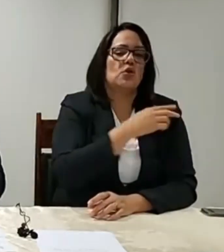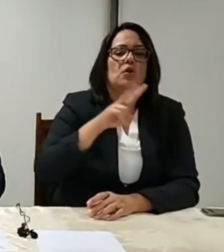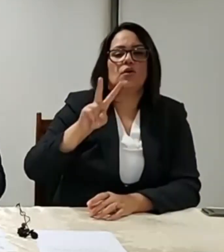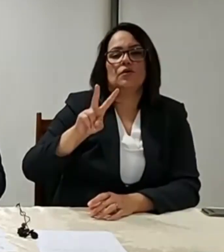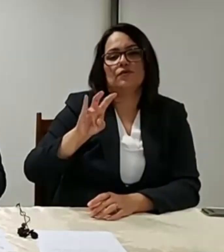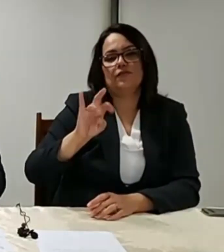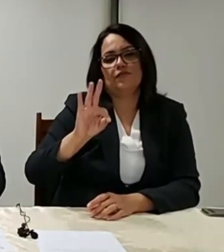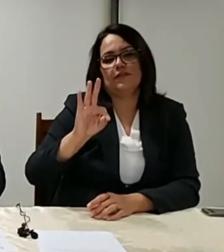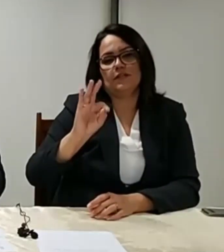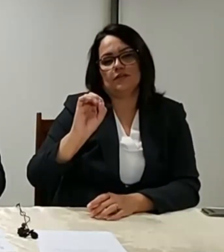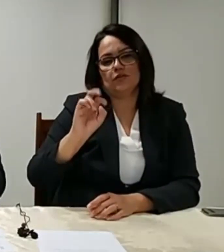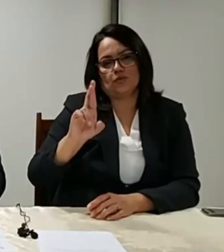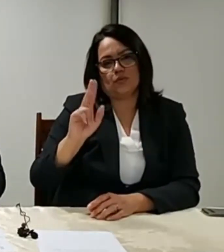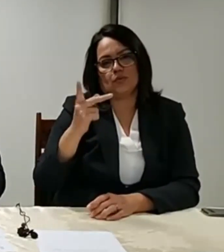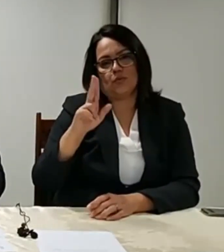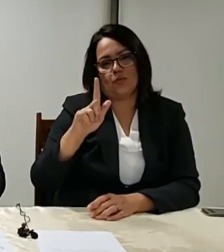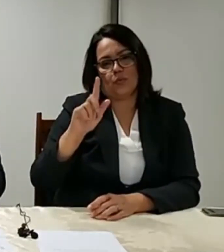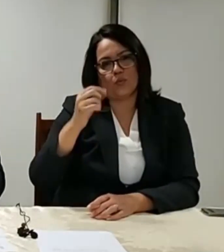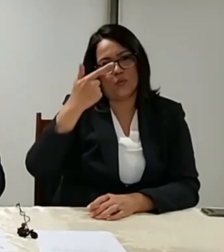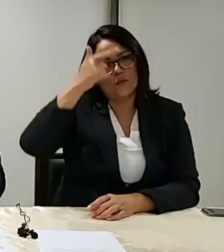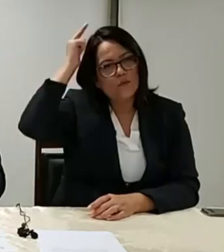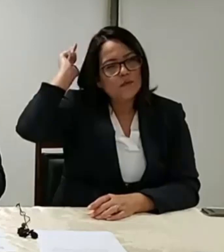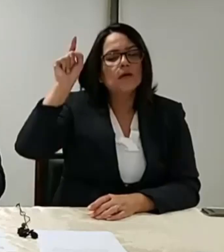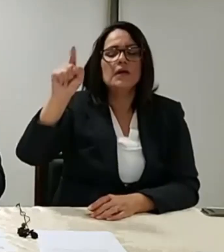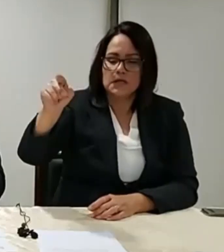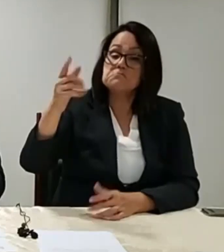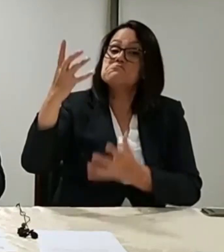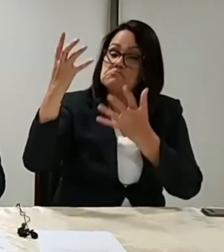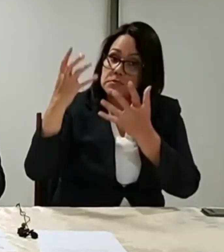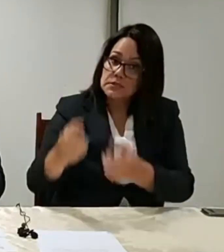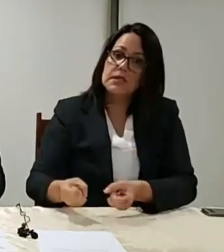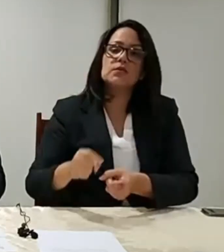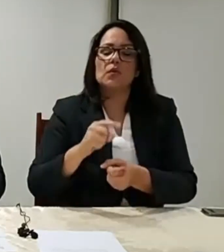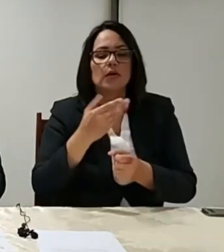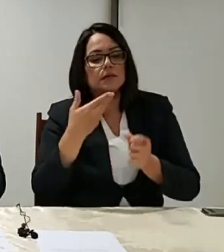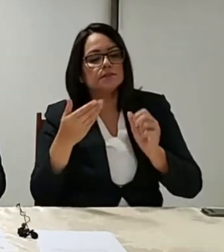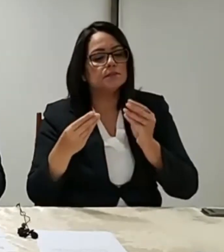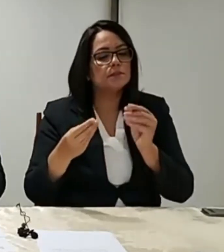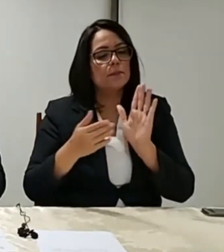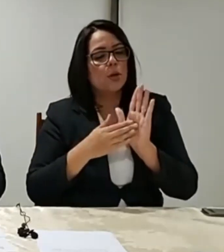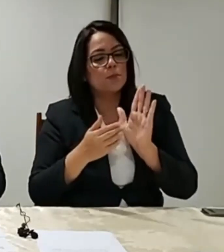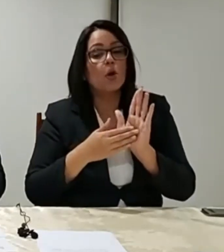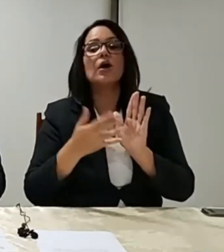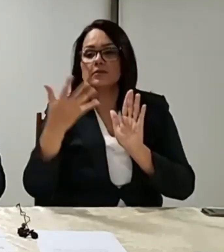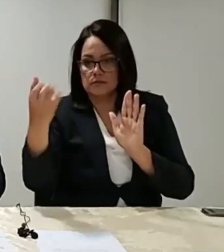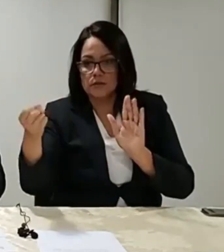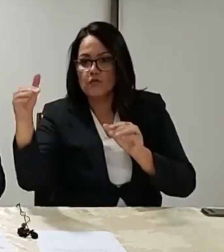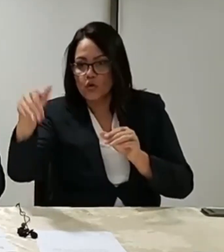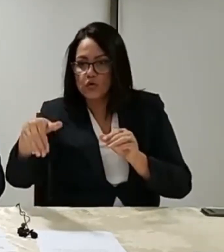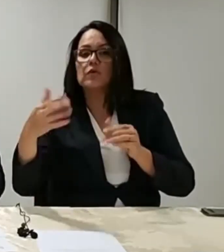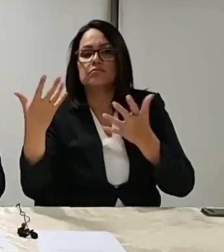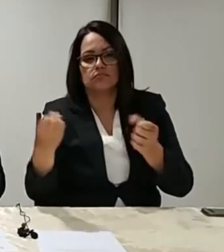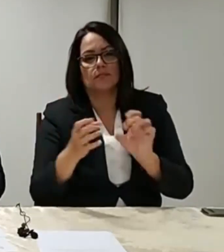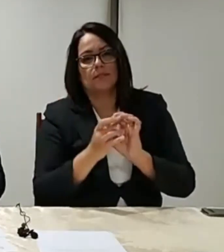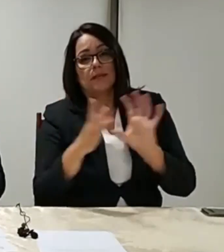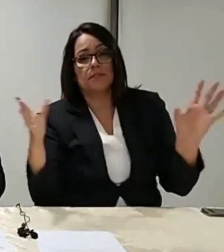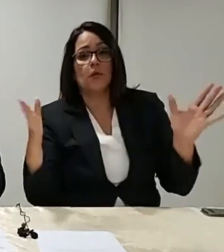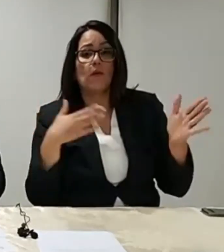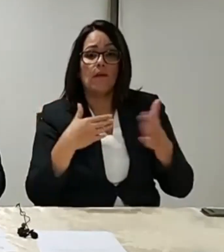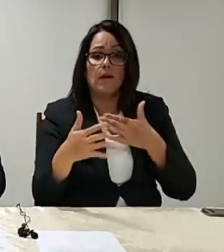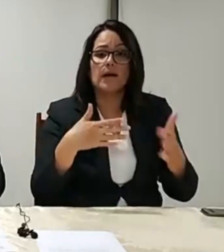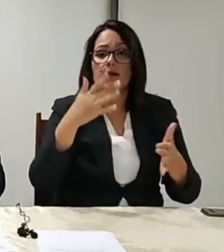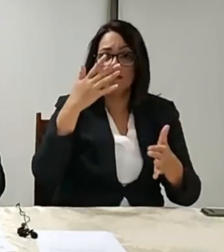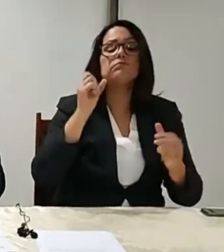apresentou os destaques, o relator acolheu e o Congresso votou. E nós permitimos, então, que em qualquer situação